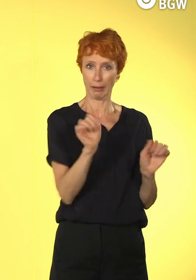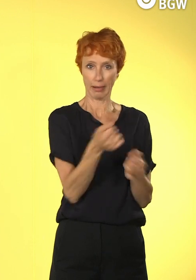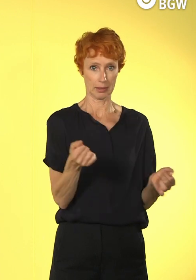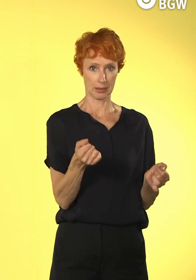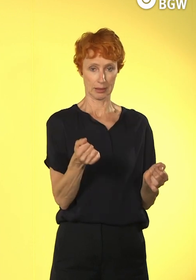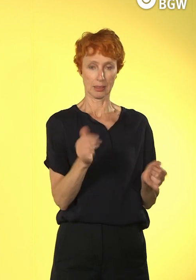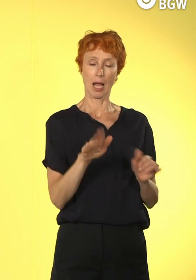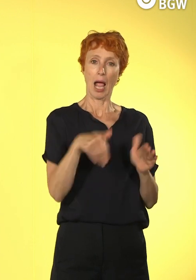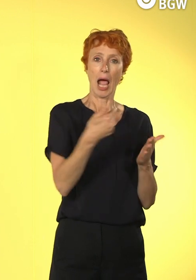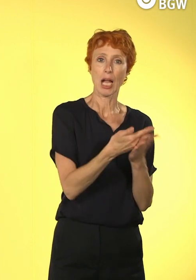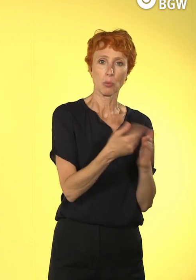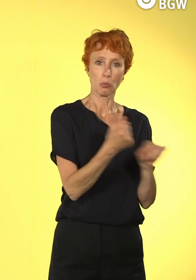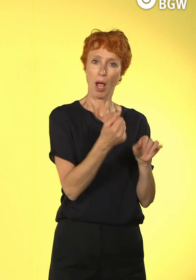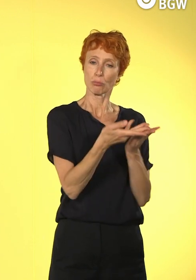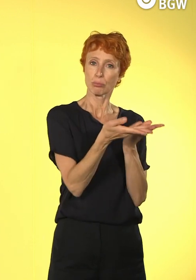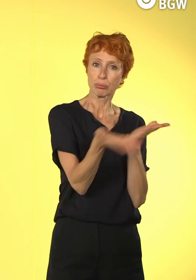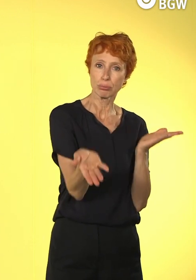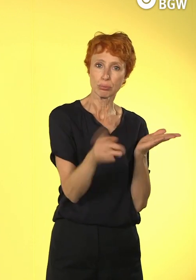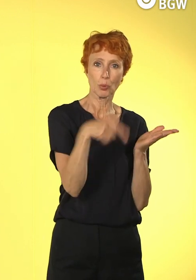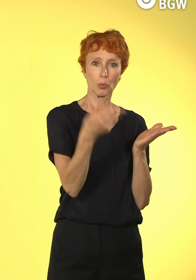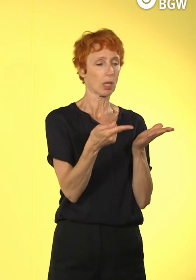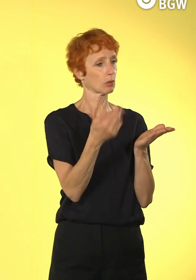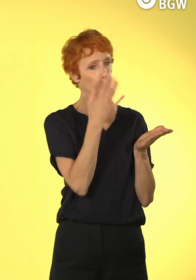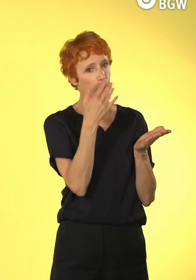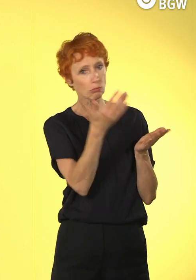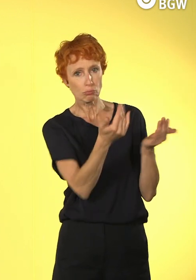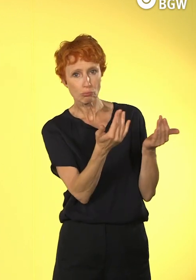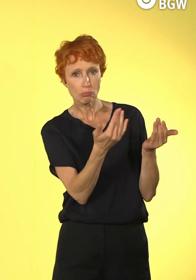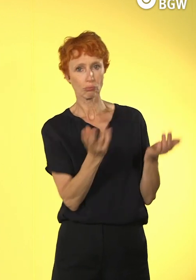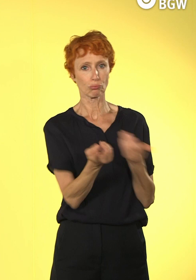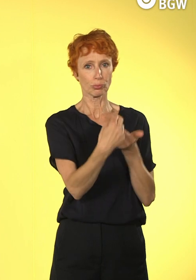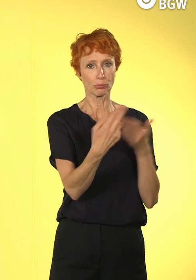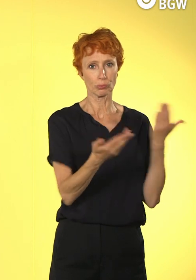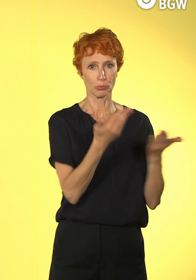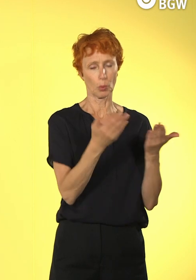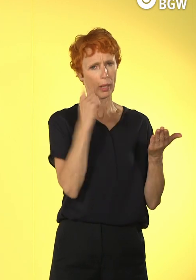glaube, dass es dann auch eine vernünftige Entwicklung in den Einrichtungen gibt.